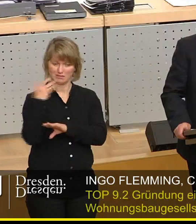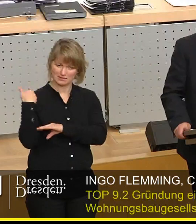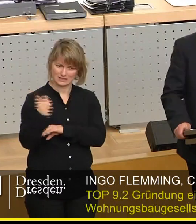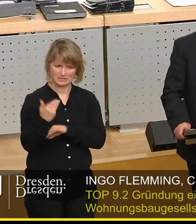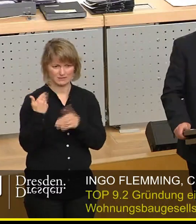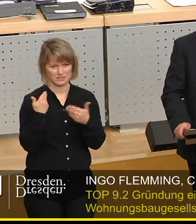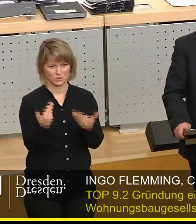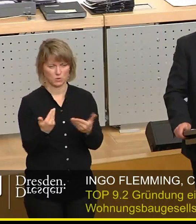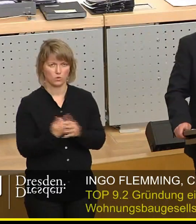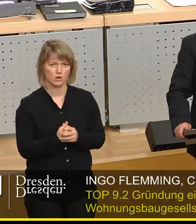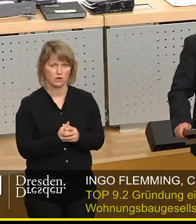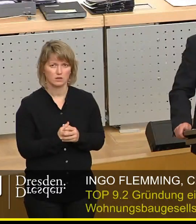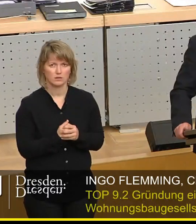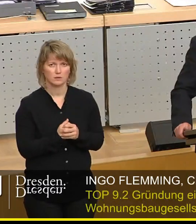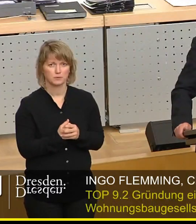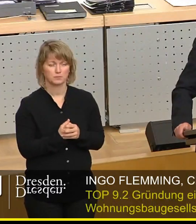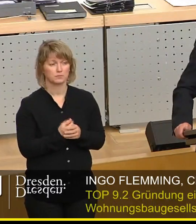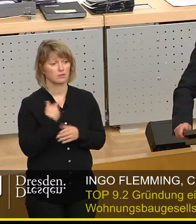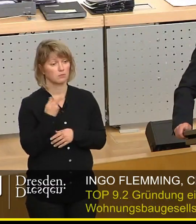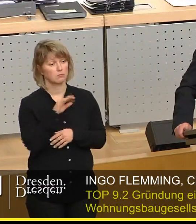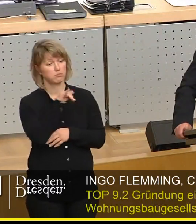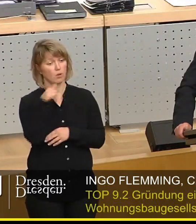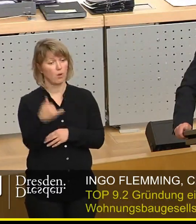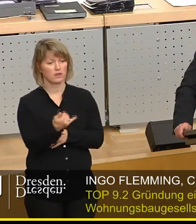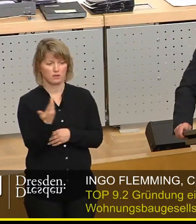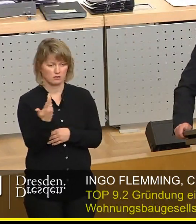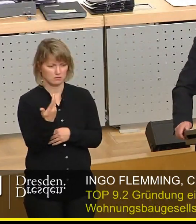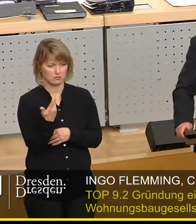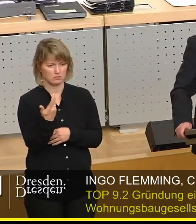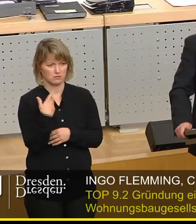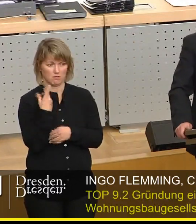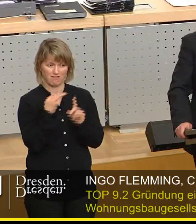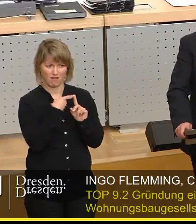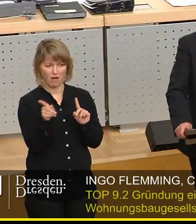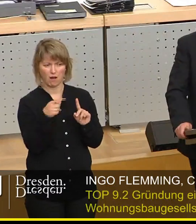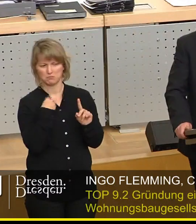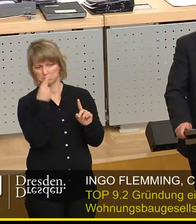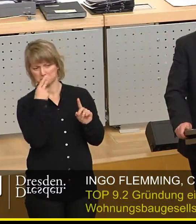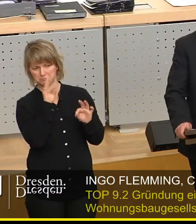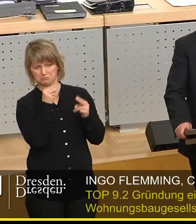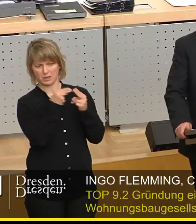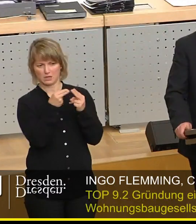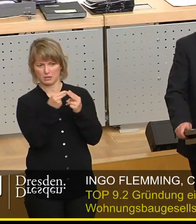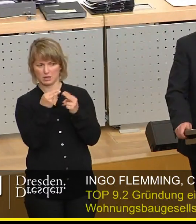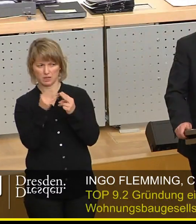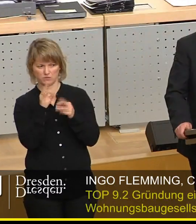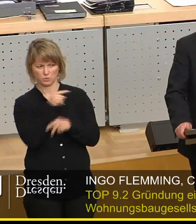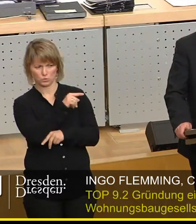es ist natürlich nicht jedes Projekt aus unserer Sicht geeignet zwingend